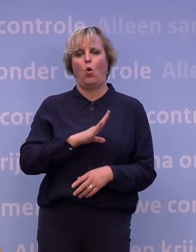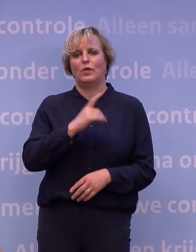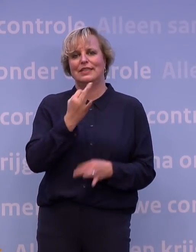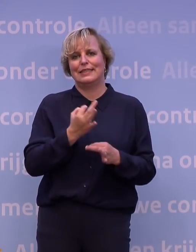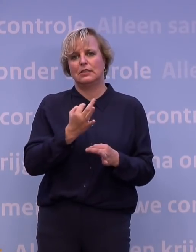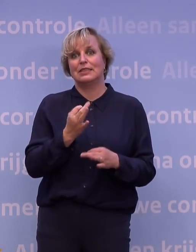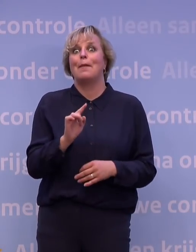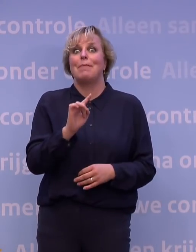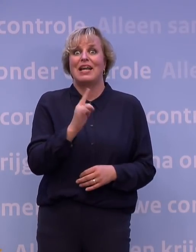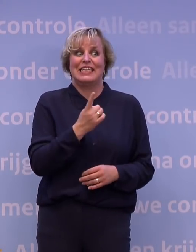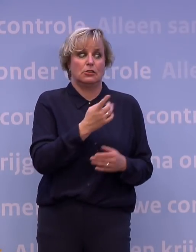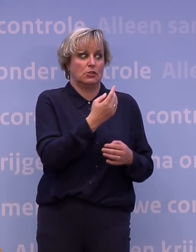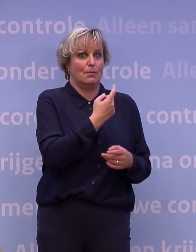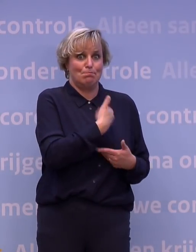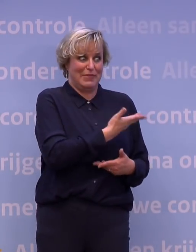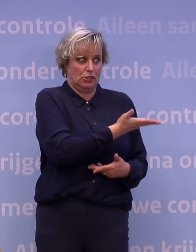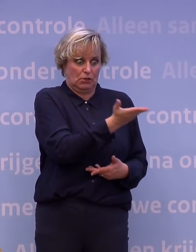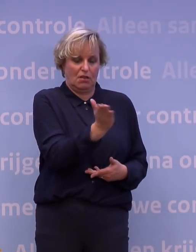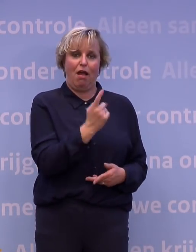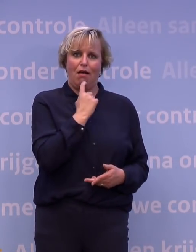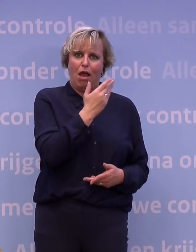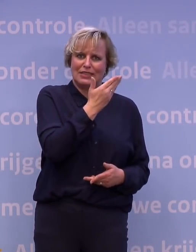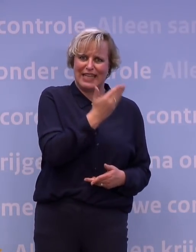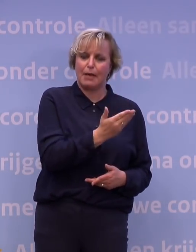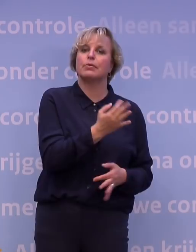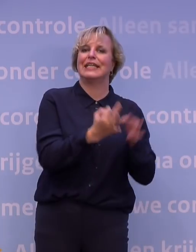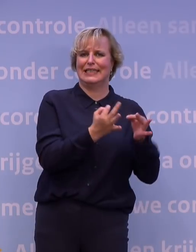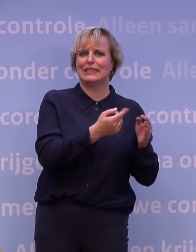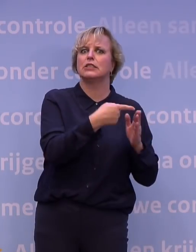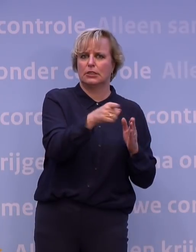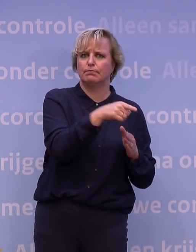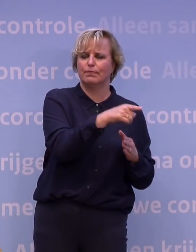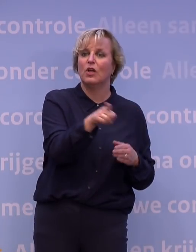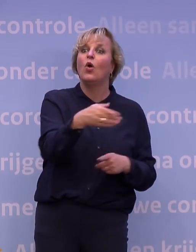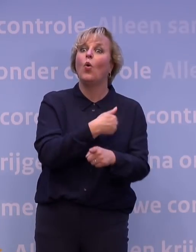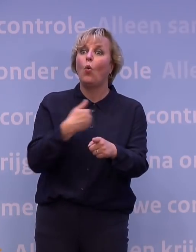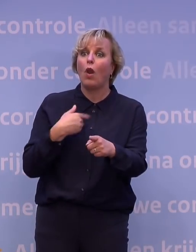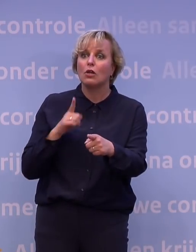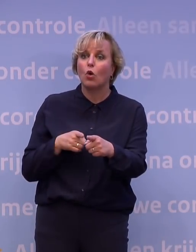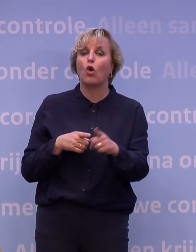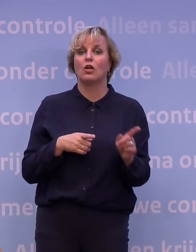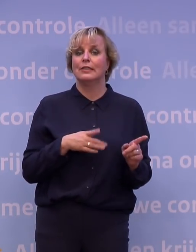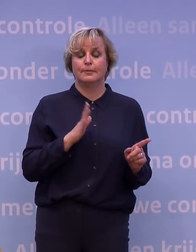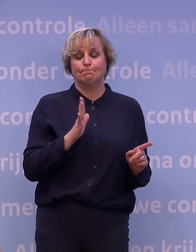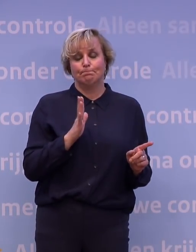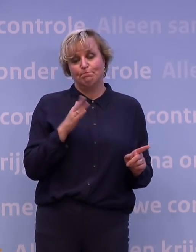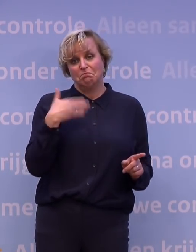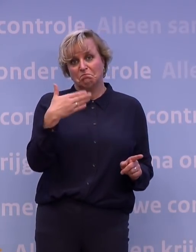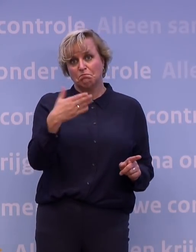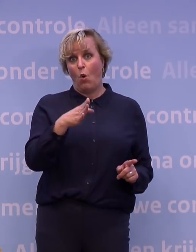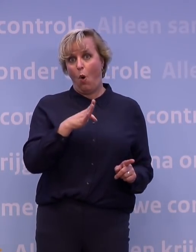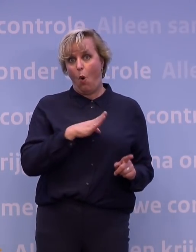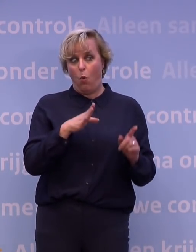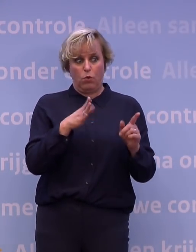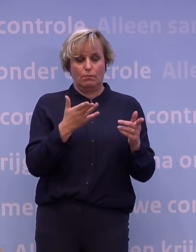eerst al die mensen met klachten kunnen testen. Wat ook nog zou kunnen is dat we op enig moment werken aan voorrang